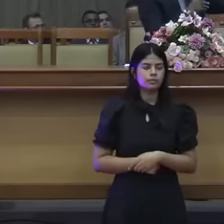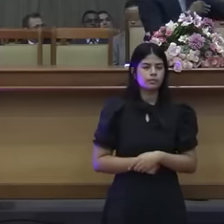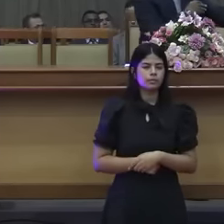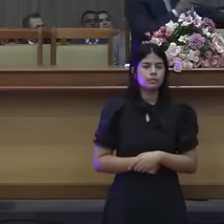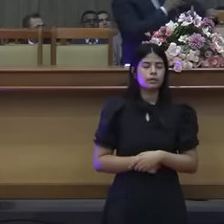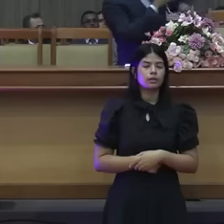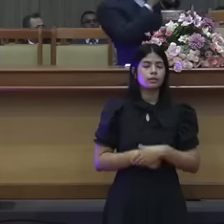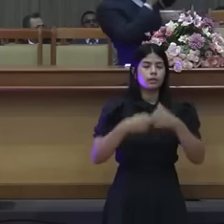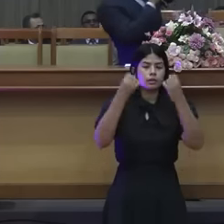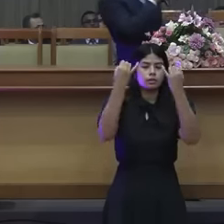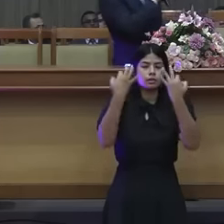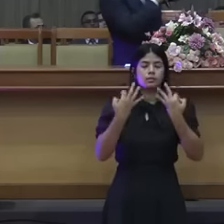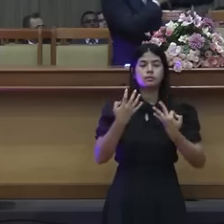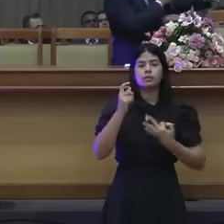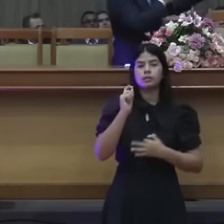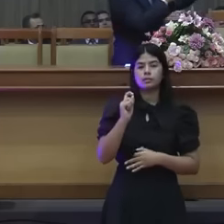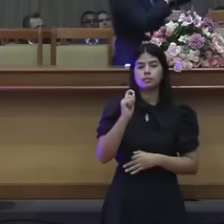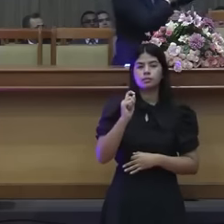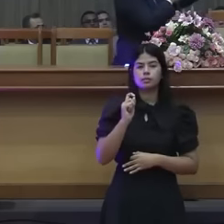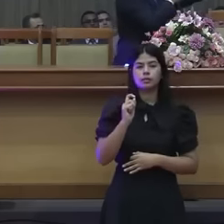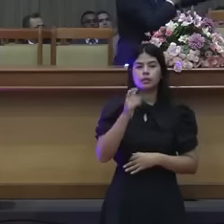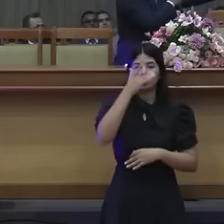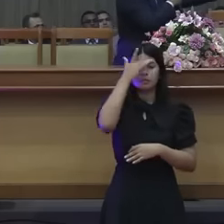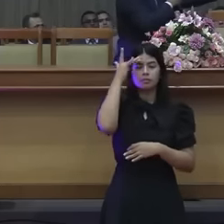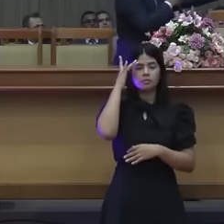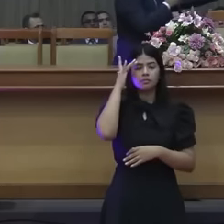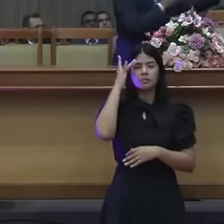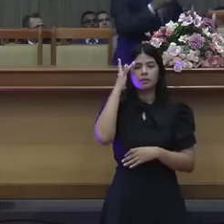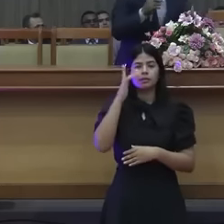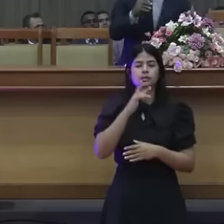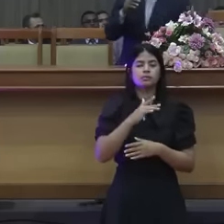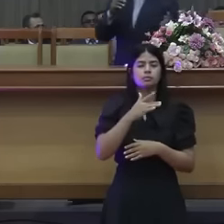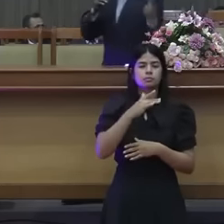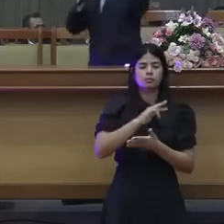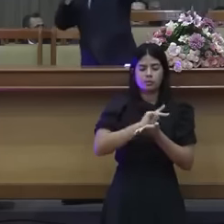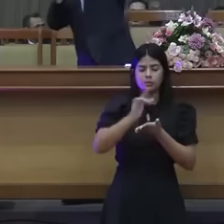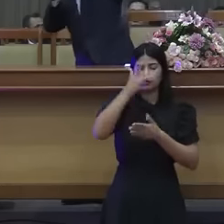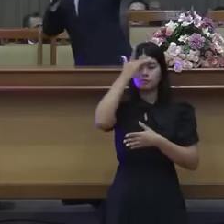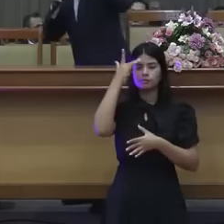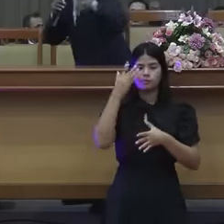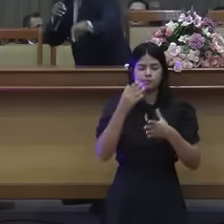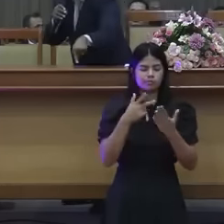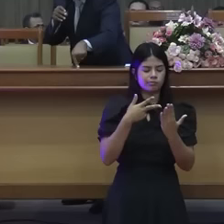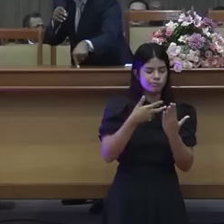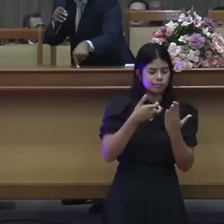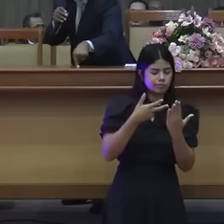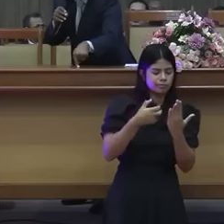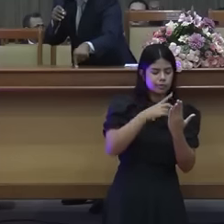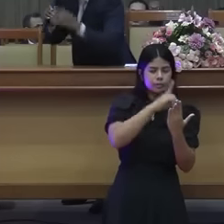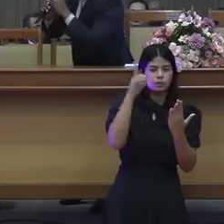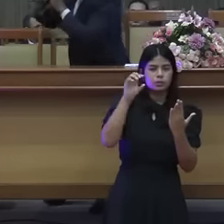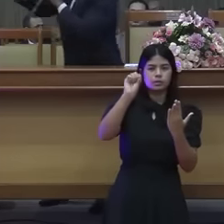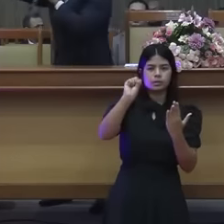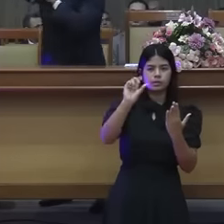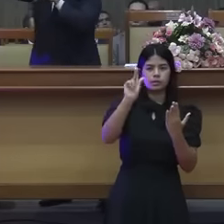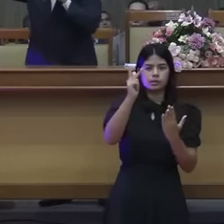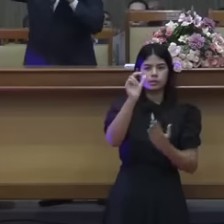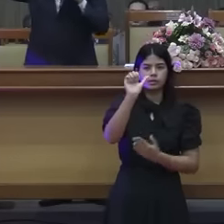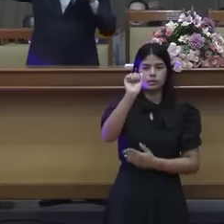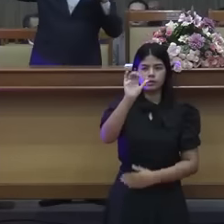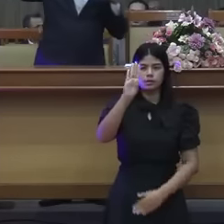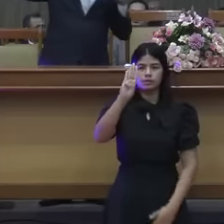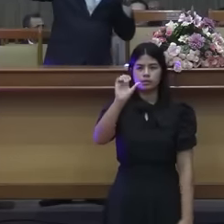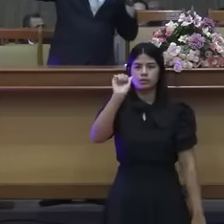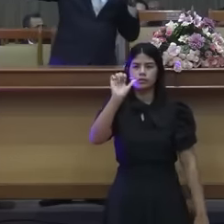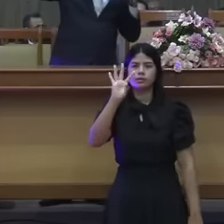muitos criaram muitas interpretações sobre o Shabat, inclusive judeus, colocando o a